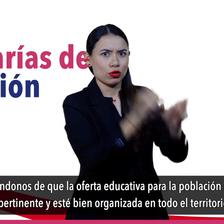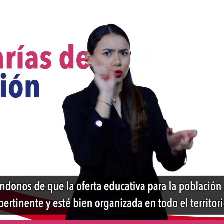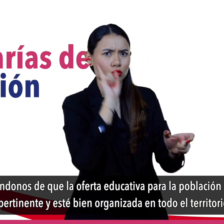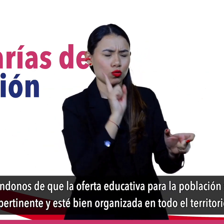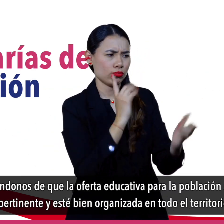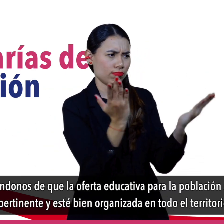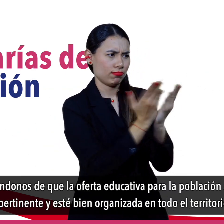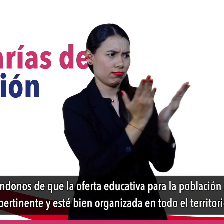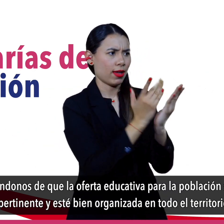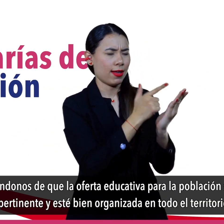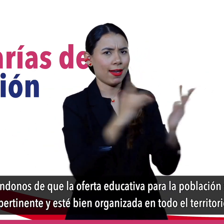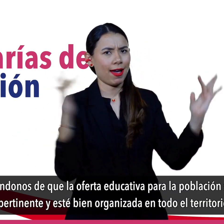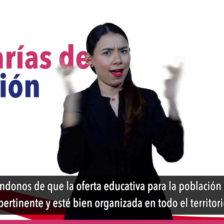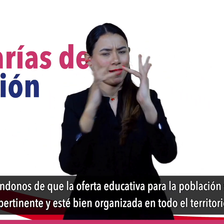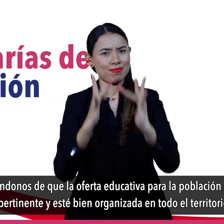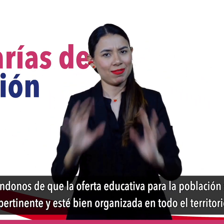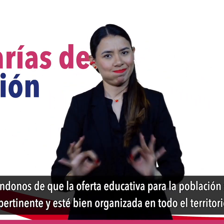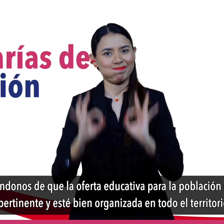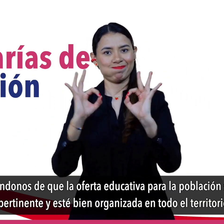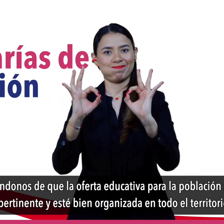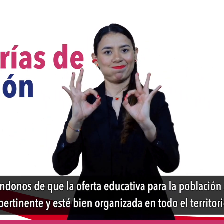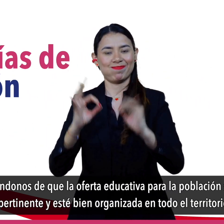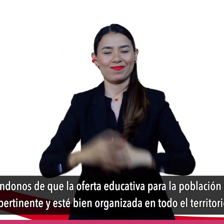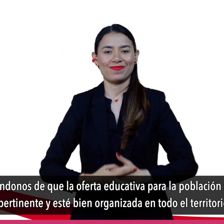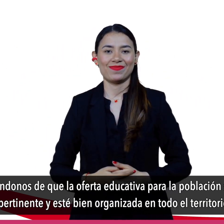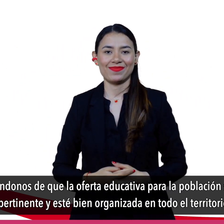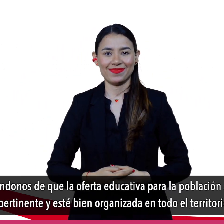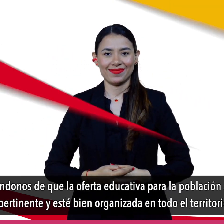sea pertinente y esté bien organizada en todo el territorio.